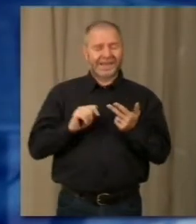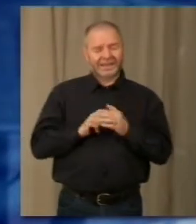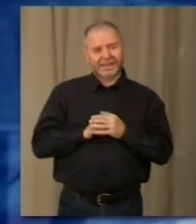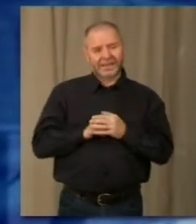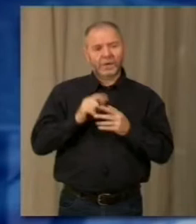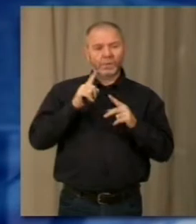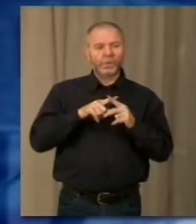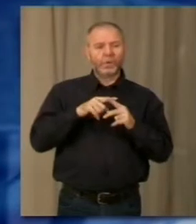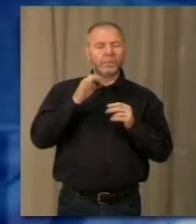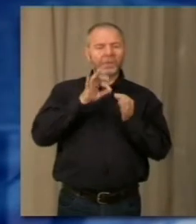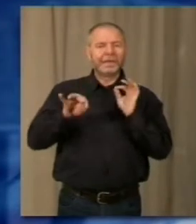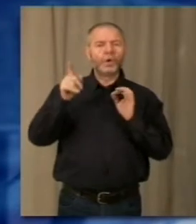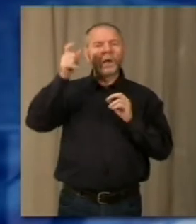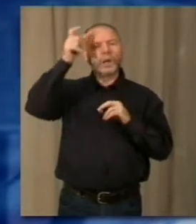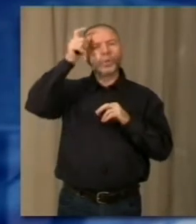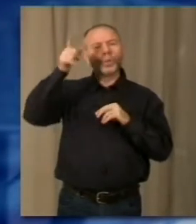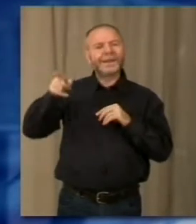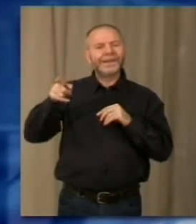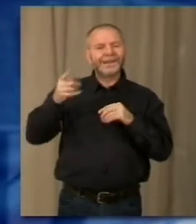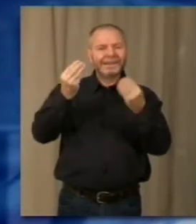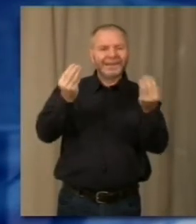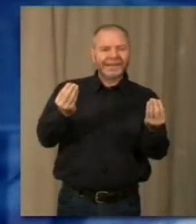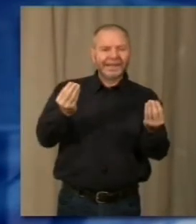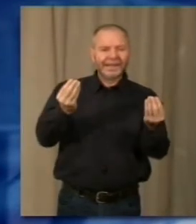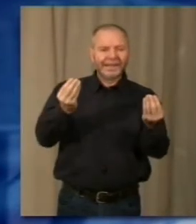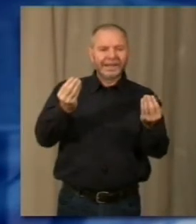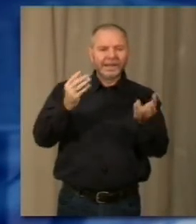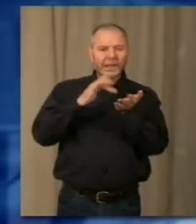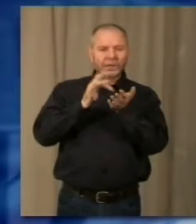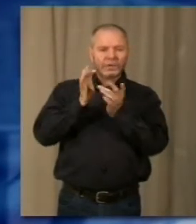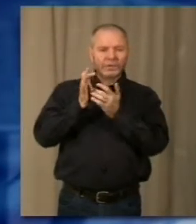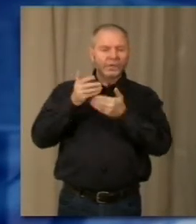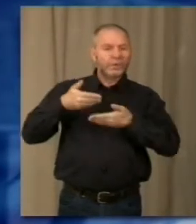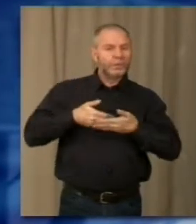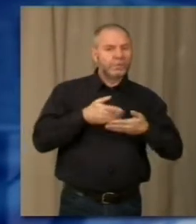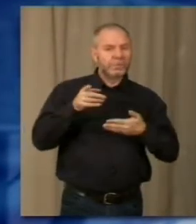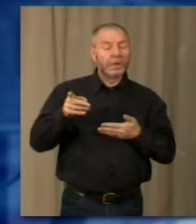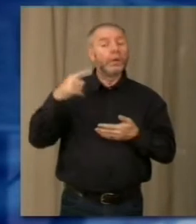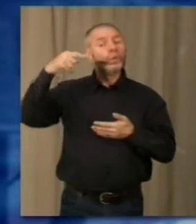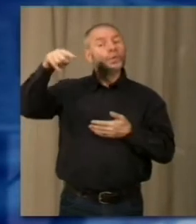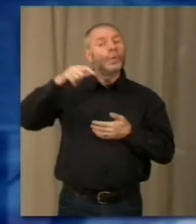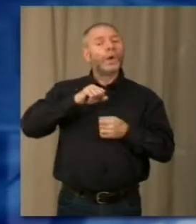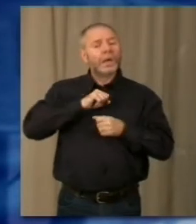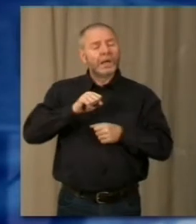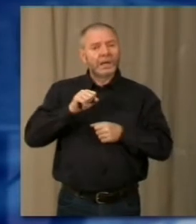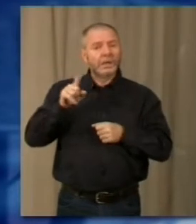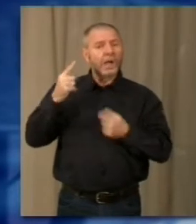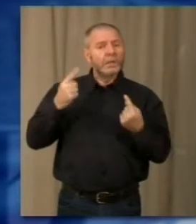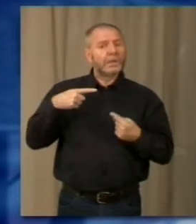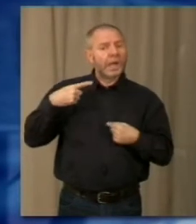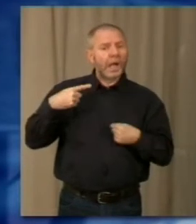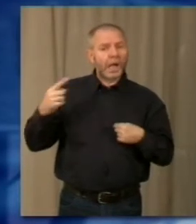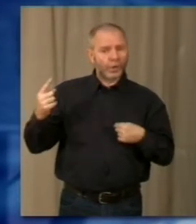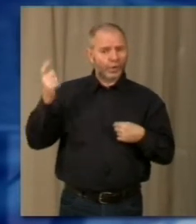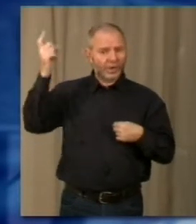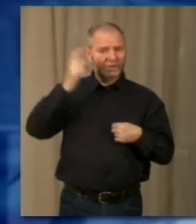natività della Turchia in cui non ha rappresentato il bambino Gesù, perché nella loro credenza comunque aspettano ancora il Messia, che